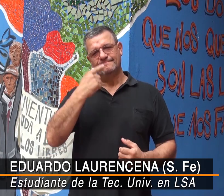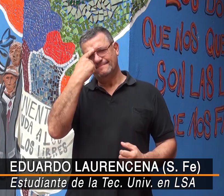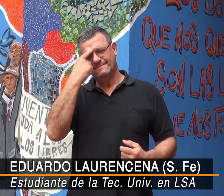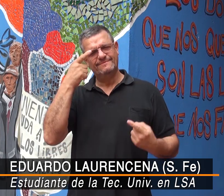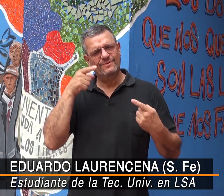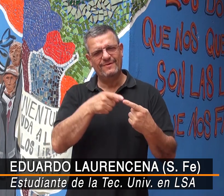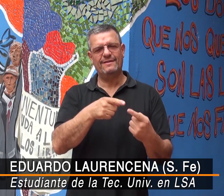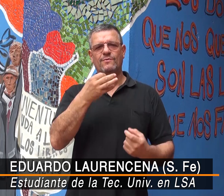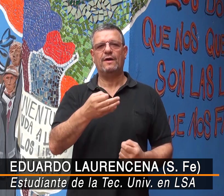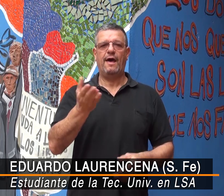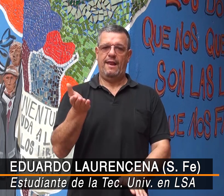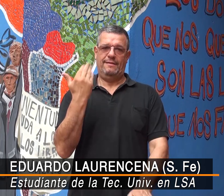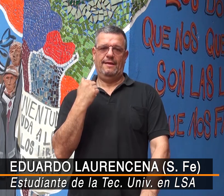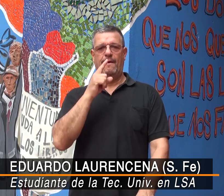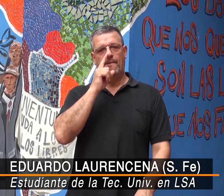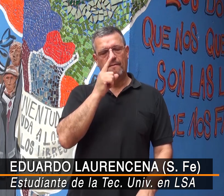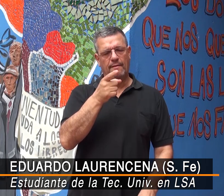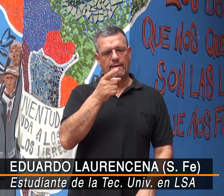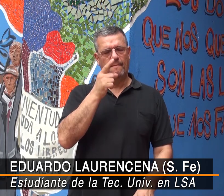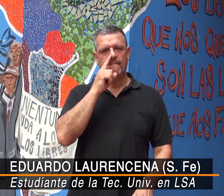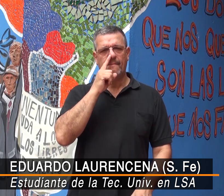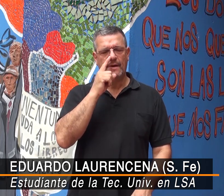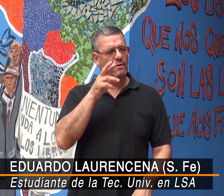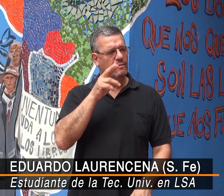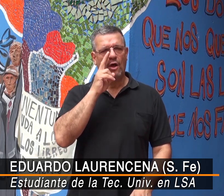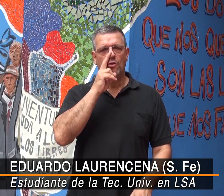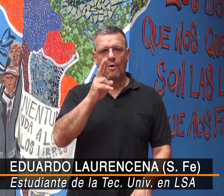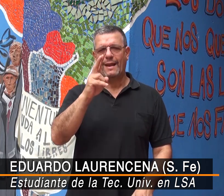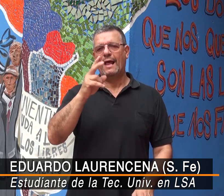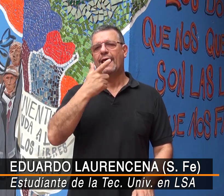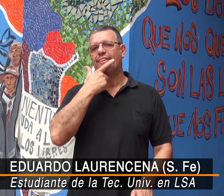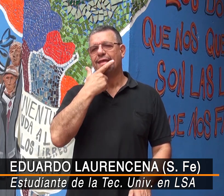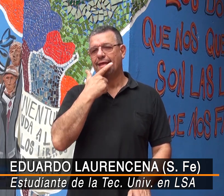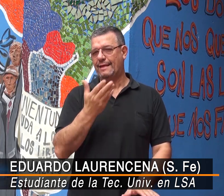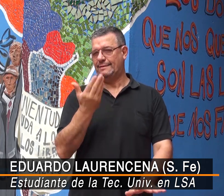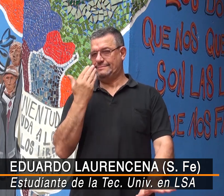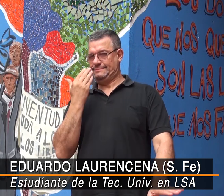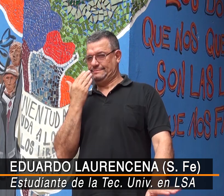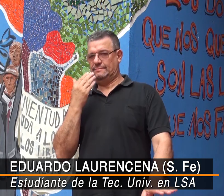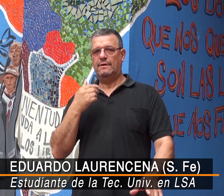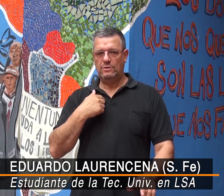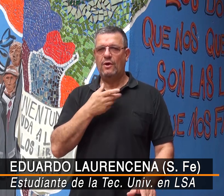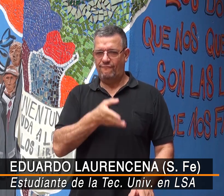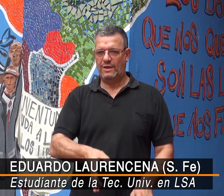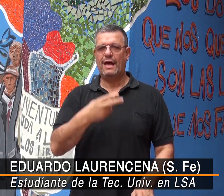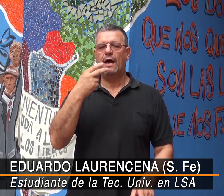mi objetivo. Justamente en 2017, vine entre los meses de